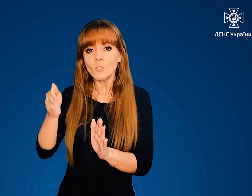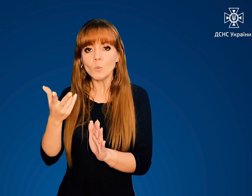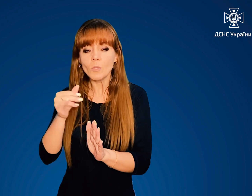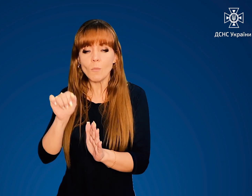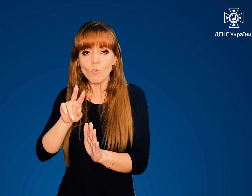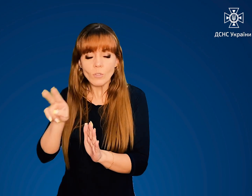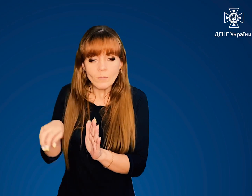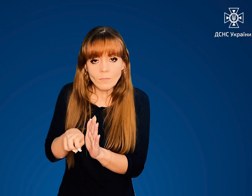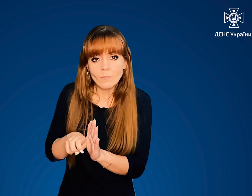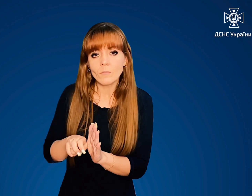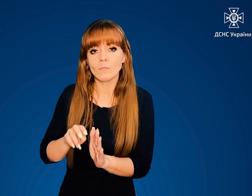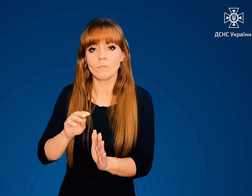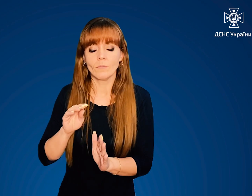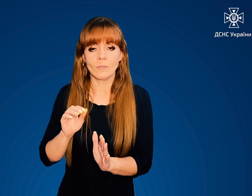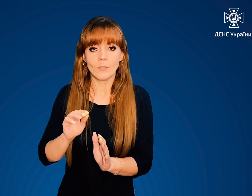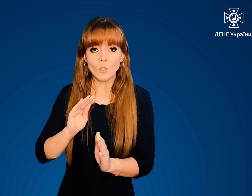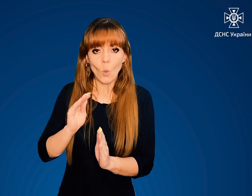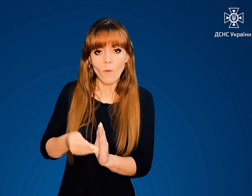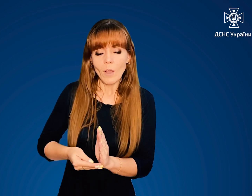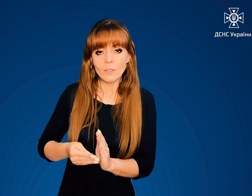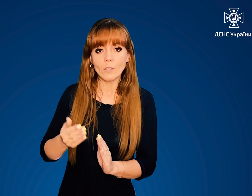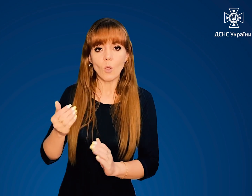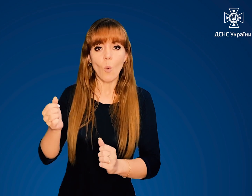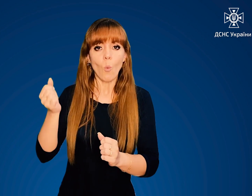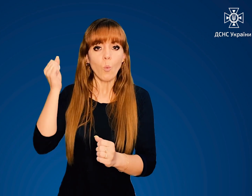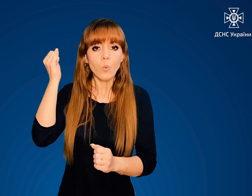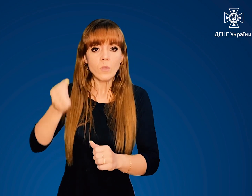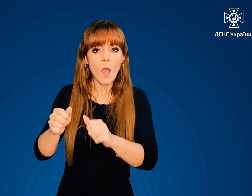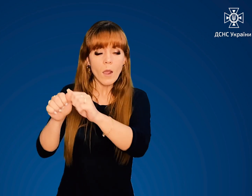який можна сховатись від ударної хвилі та уламків.